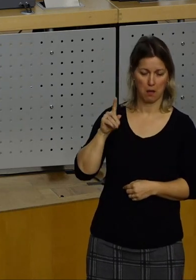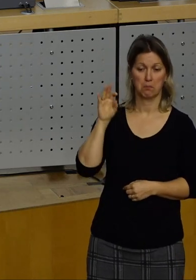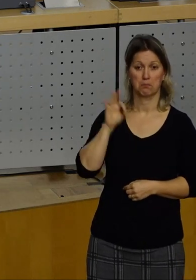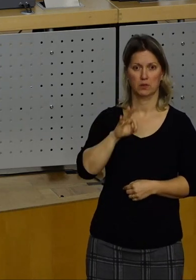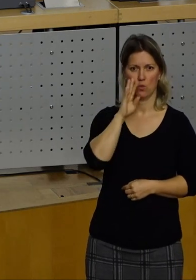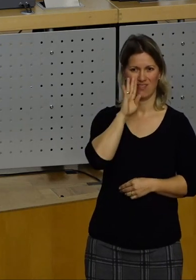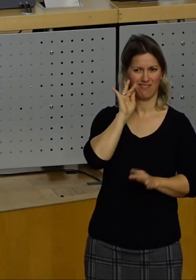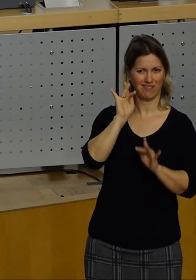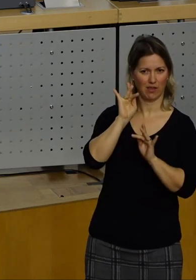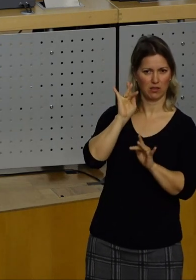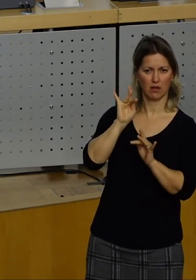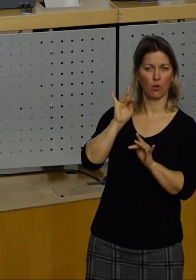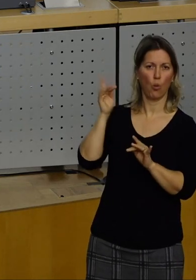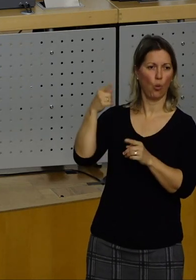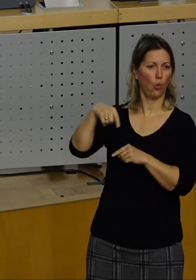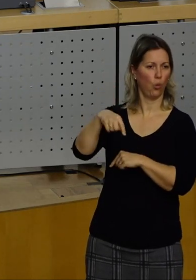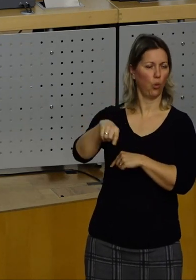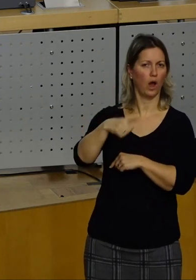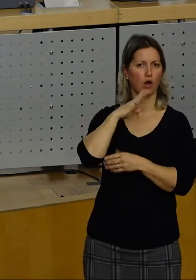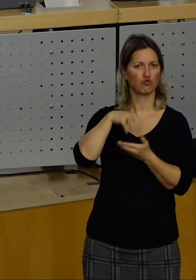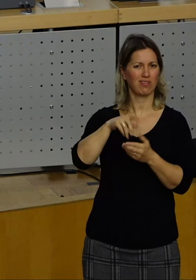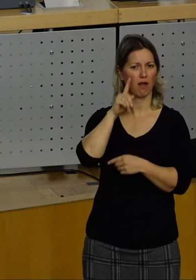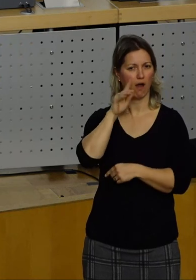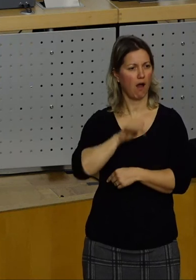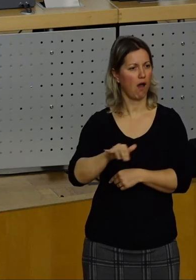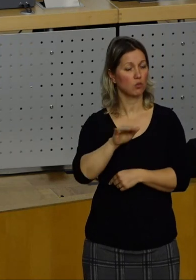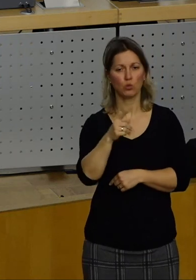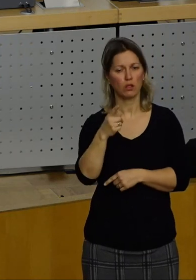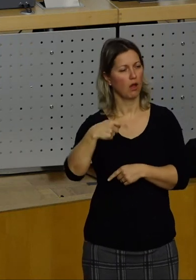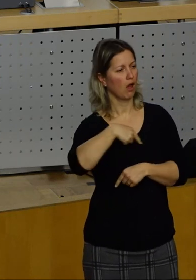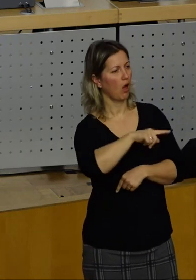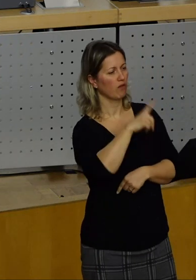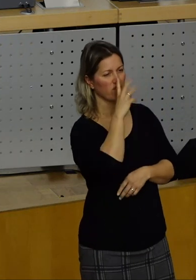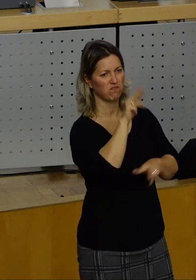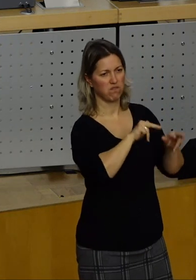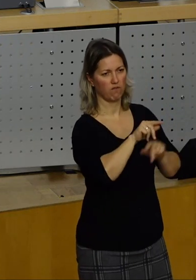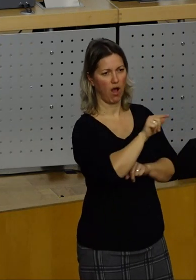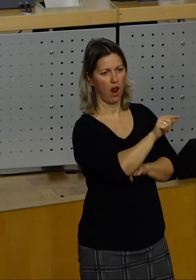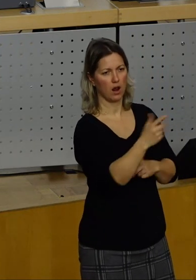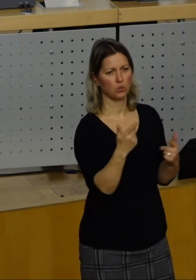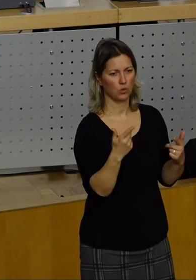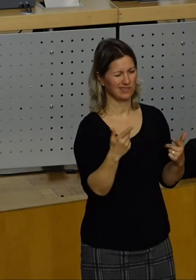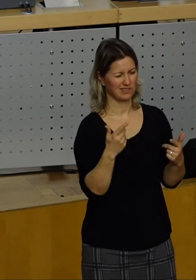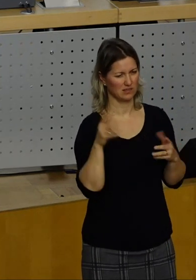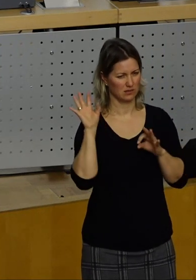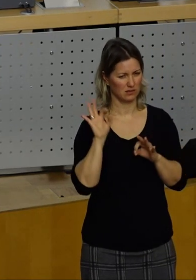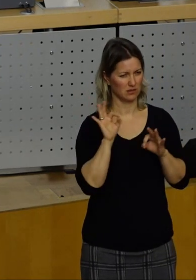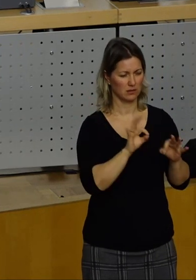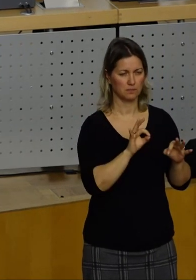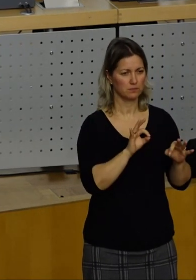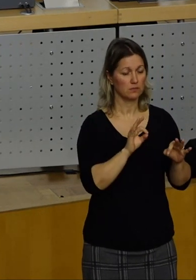Kritik steht, alle Schuld auf den Stadtrat und der Stadtrat schiebt es dann auf die Verwaltung, sondern damit anfangen, was